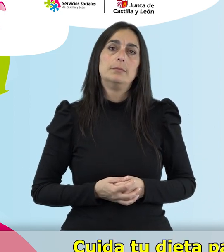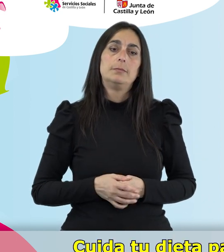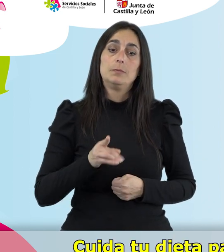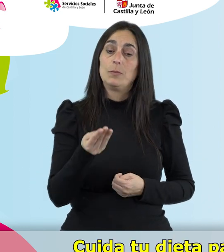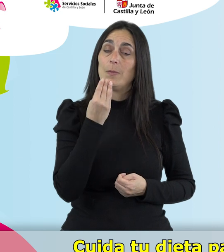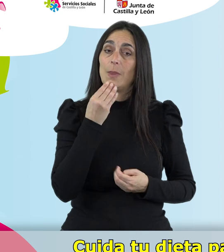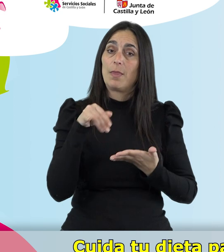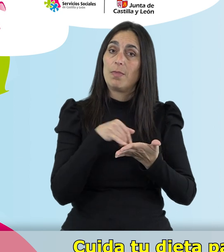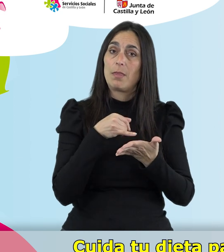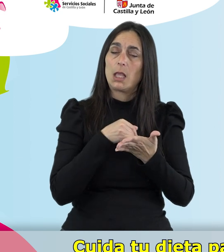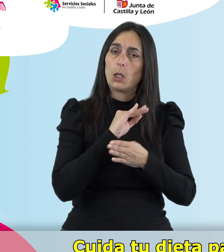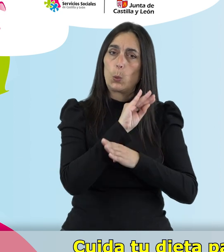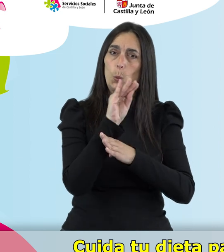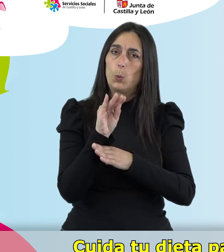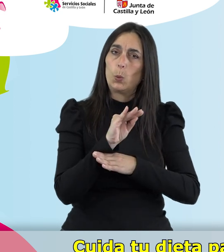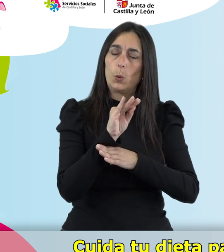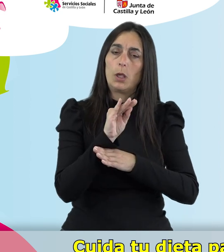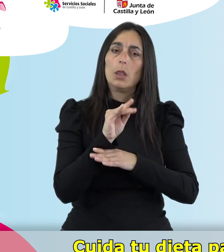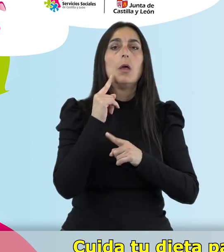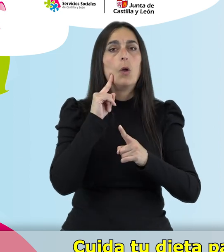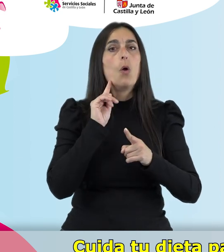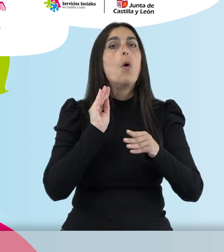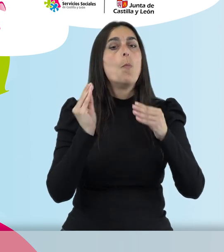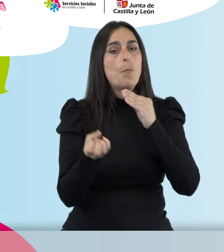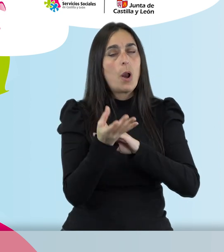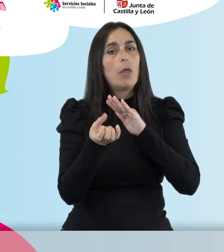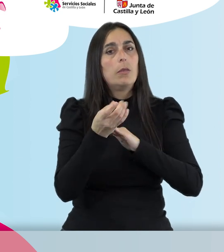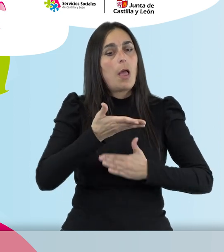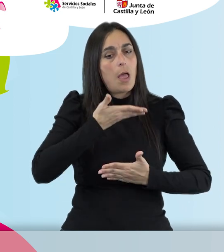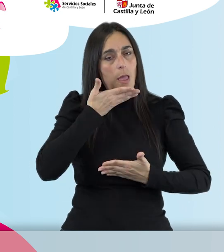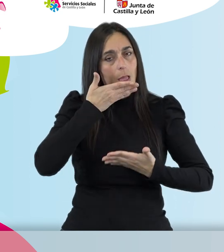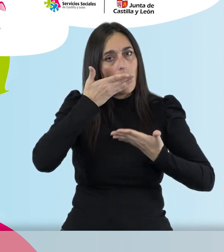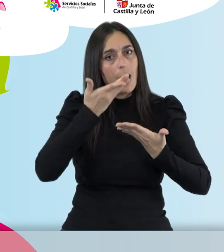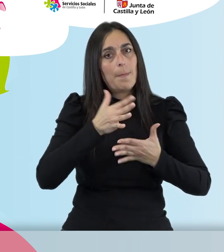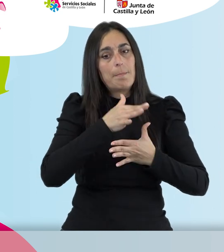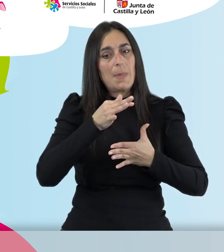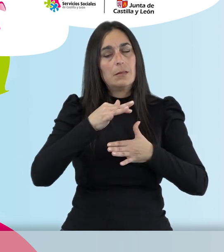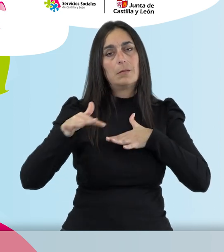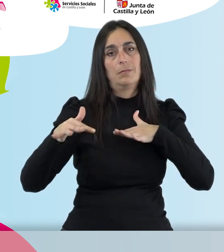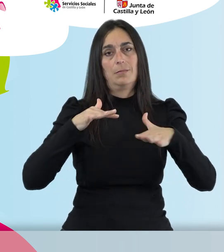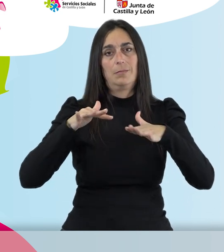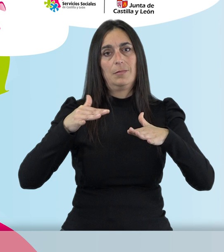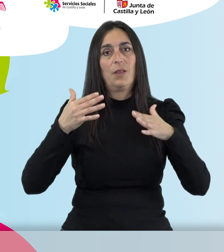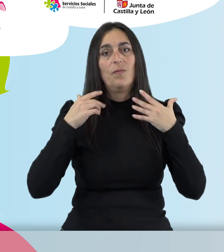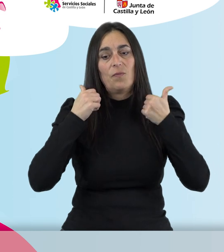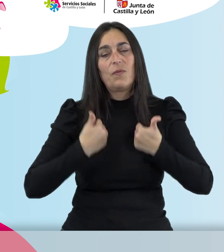Cuida tu dieta para favorecer la producción de energía calorífica y mantener la actividad física.